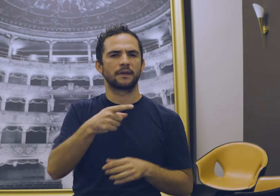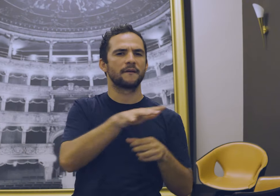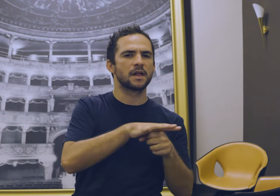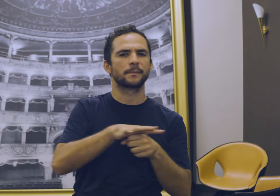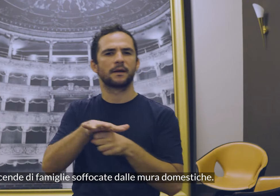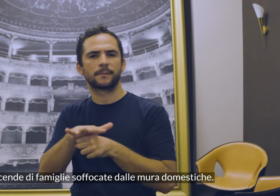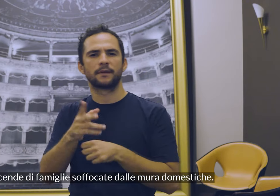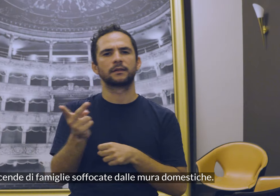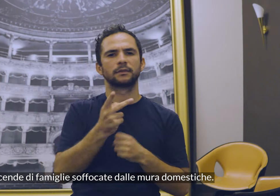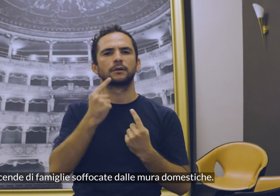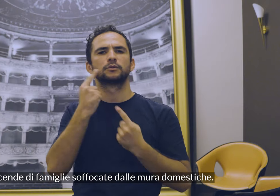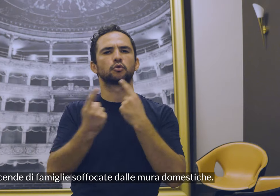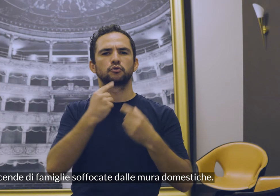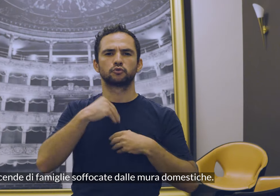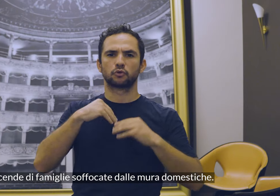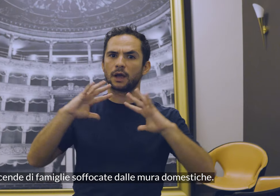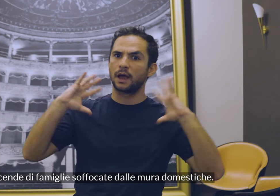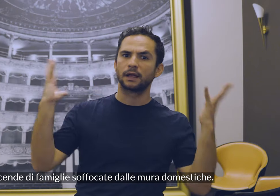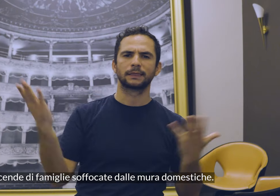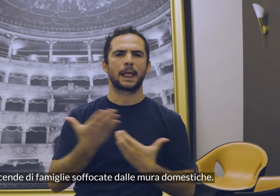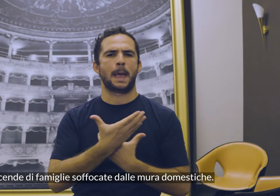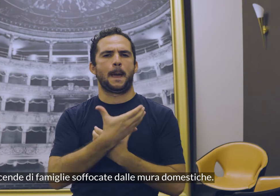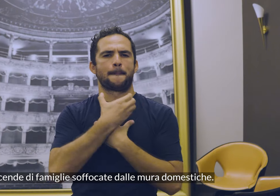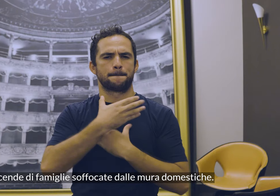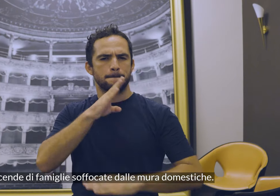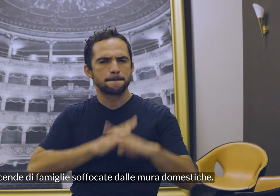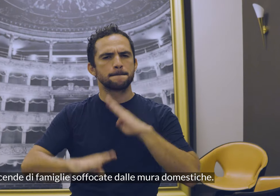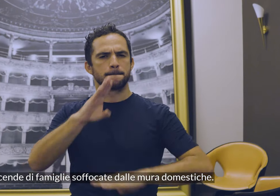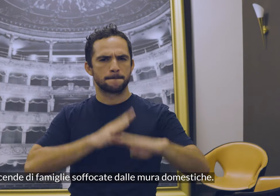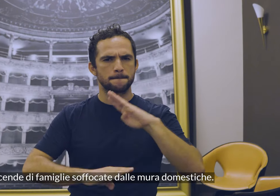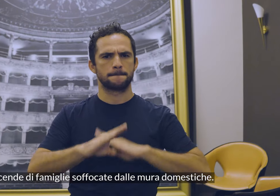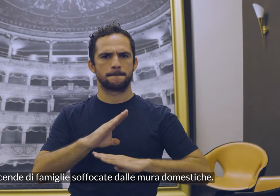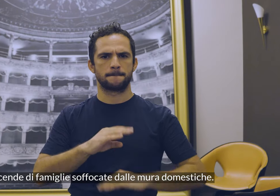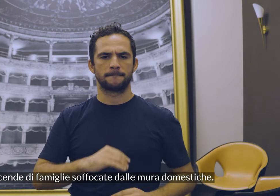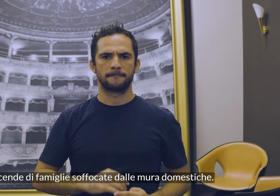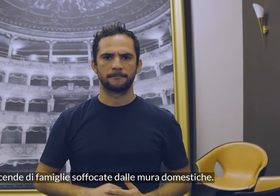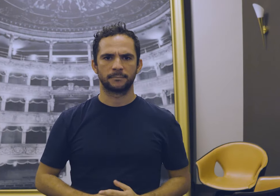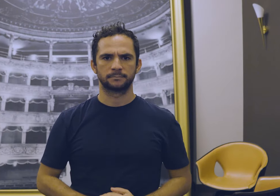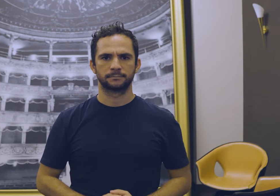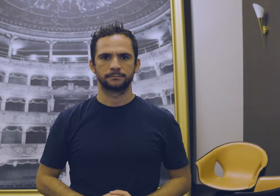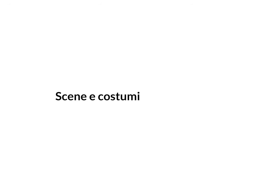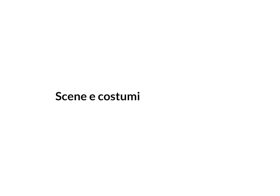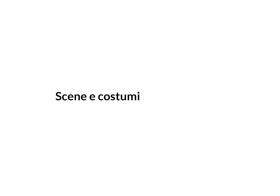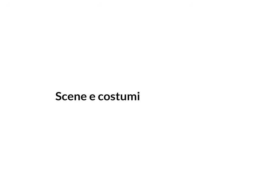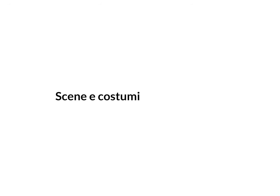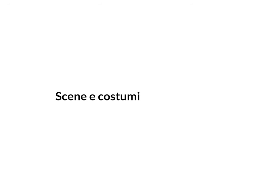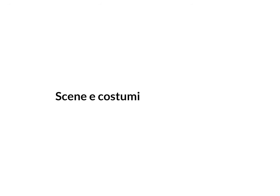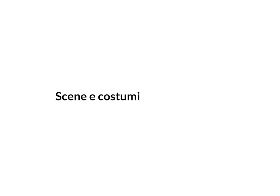Le vicende di famiglie soffocate dalle mura domestiche. Scene